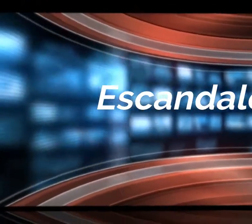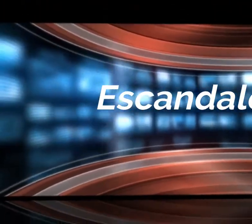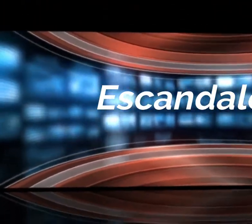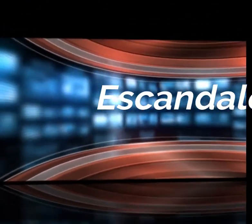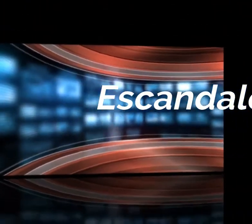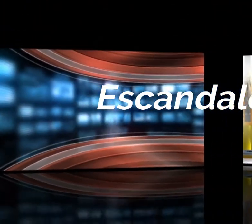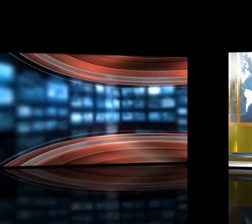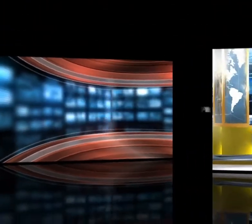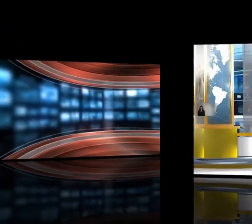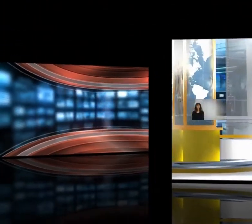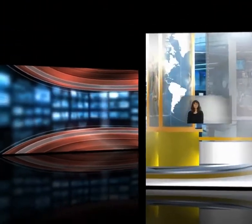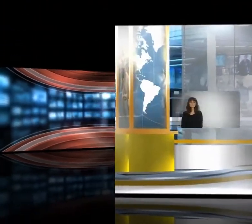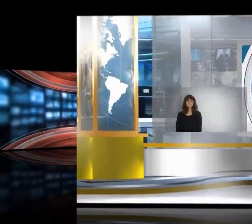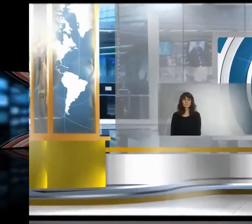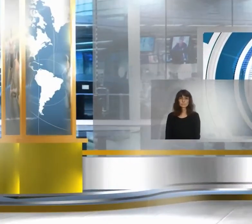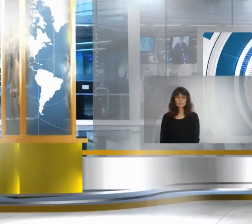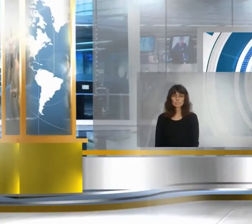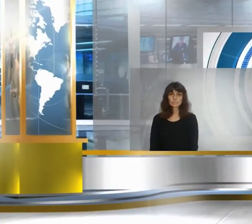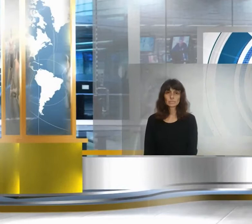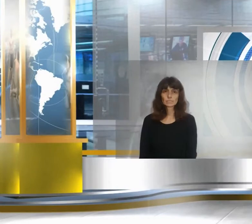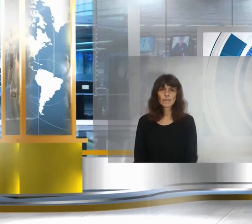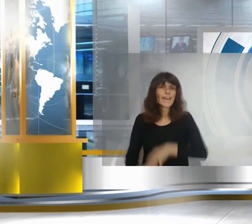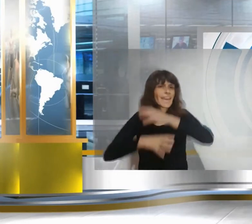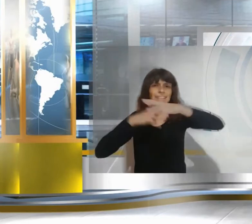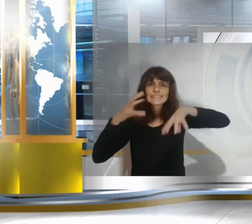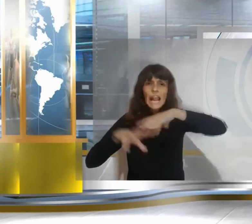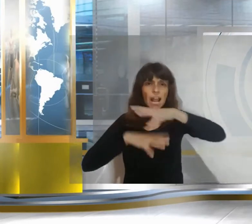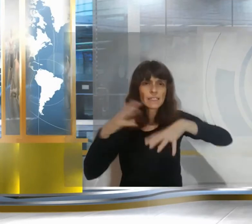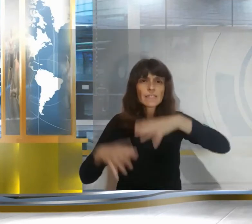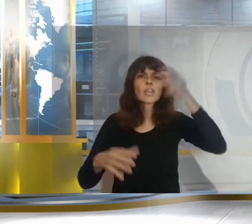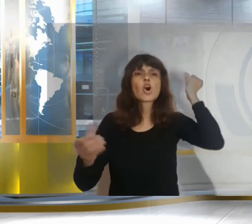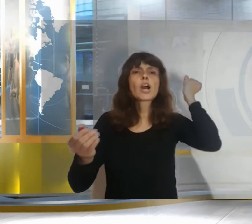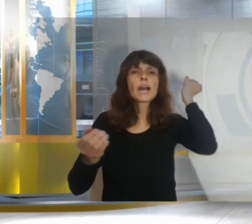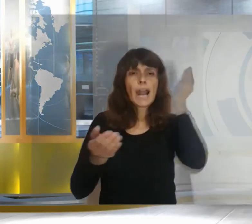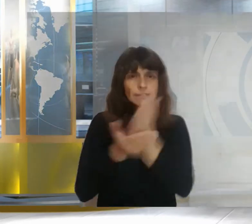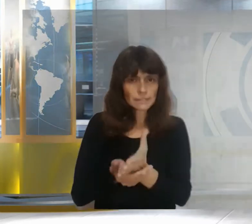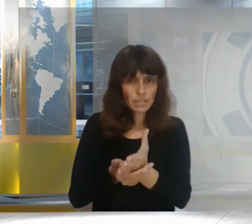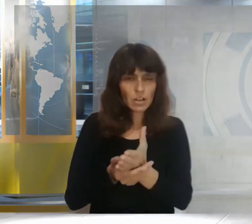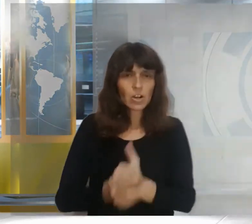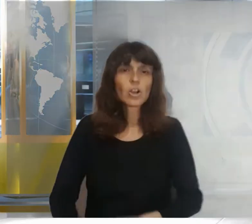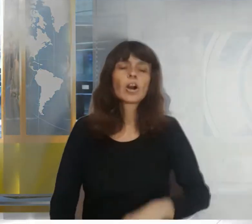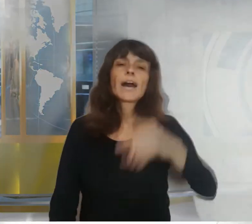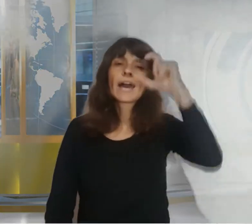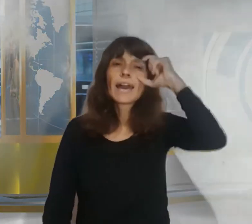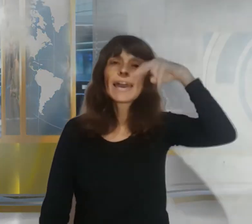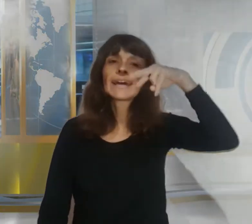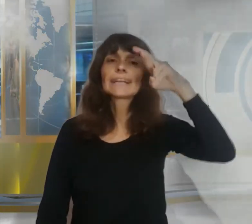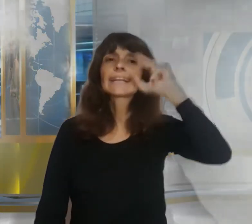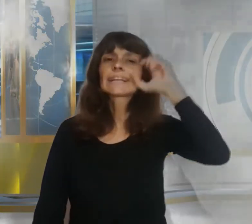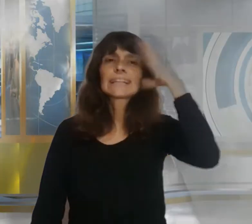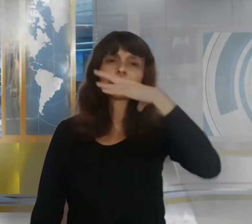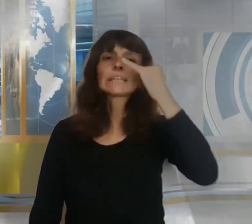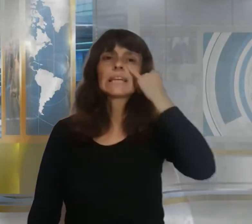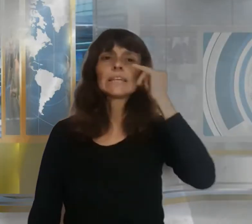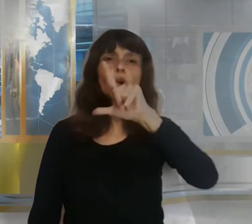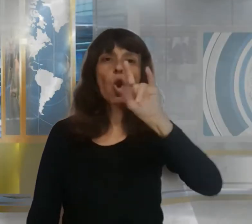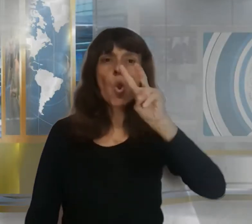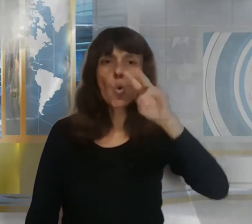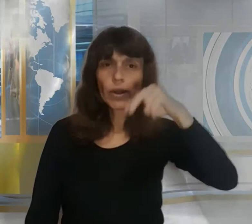escándalo y castigo sergi henrich y antonio luna fueron condenados por el juzgado de lo penal número